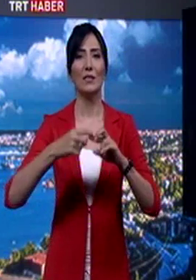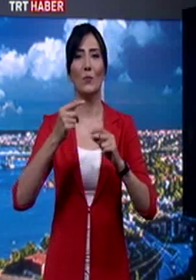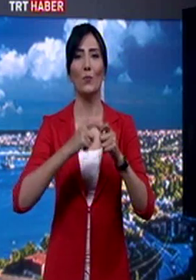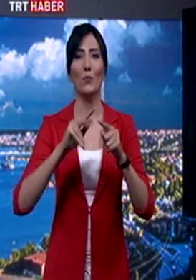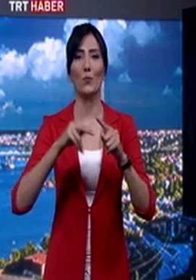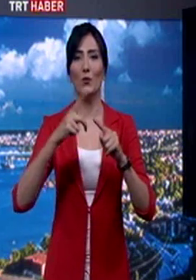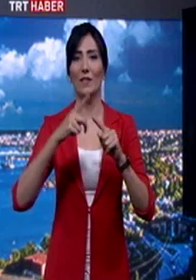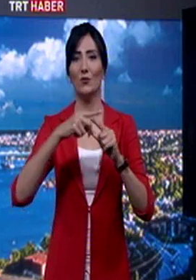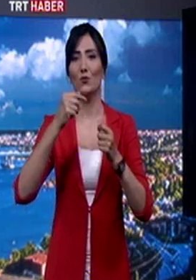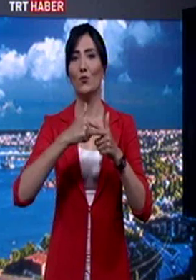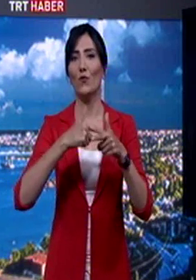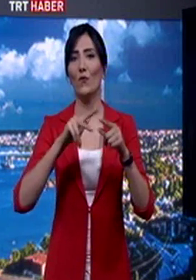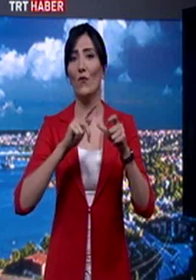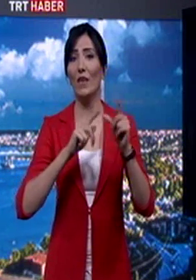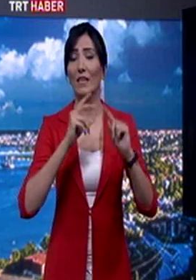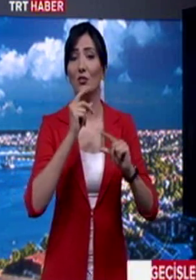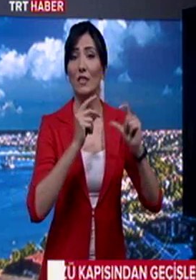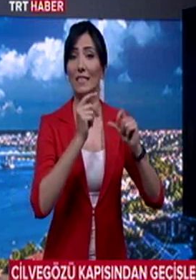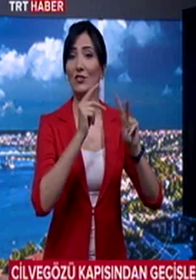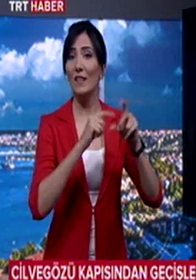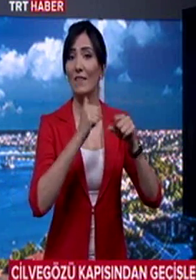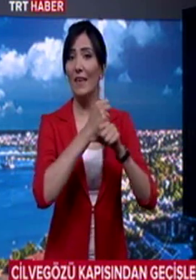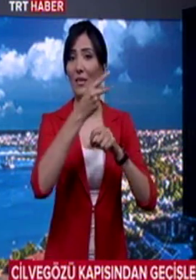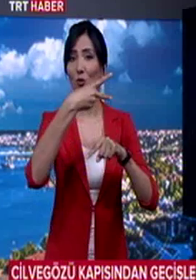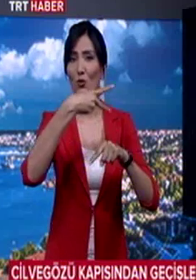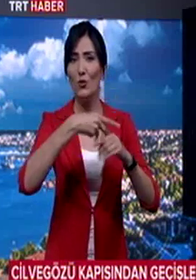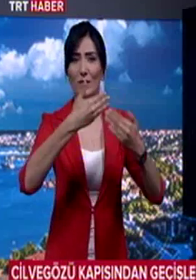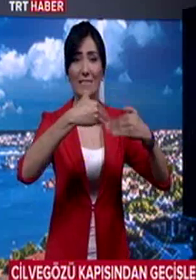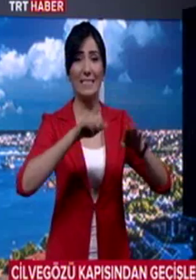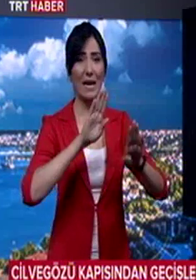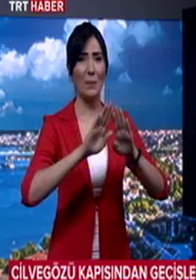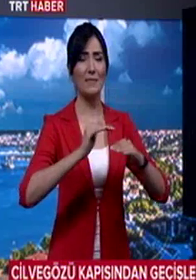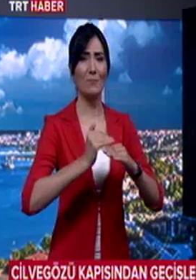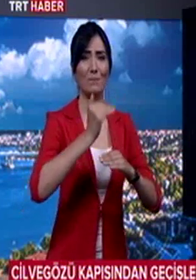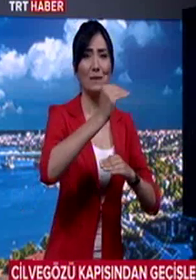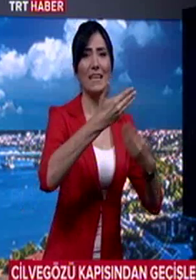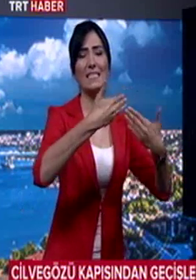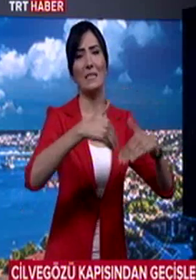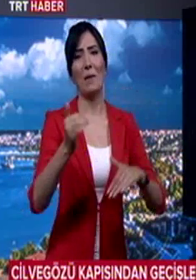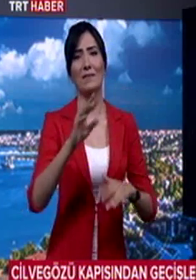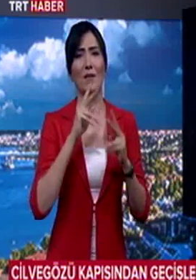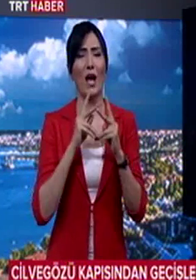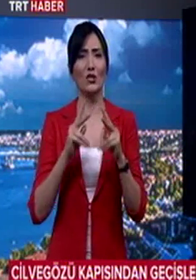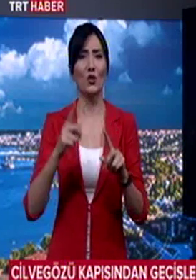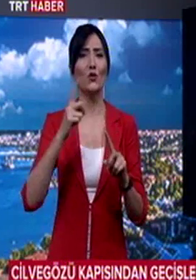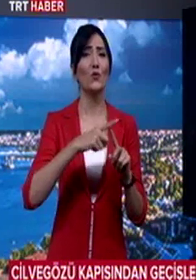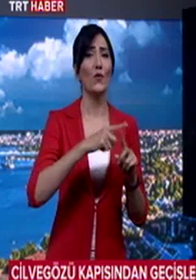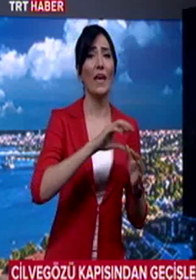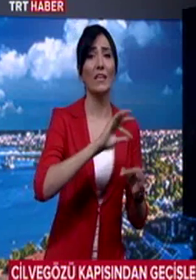Bülent Tüfenkçi, cilve gözü sınır kapısından geçişlere sınırlama getirildiğini açıkladı. Tüfenkçi, insani